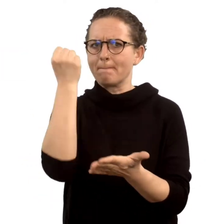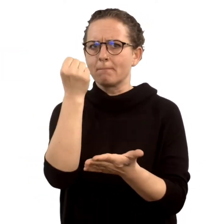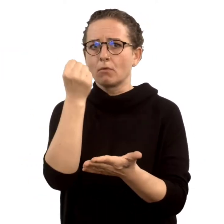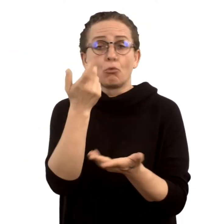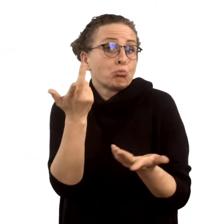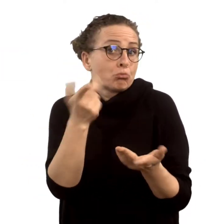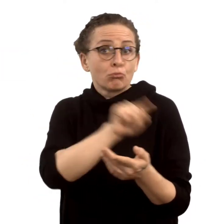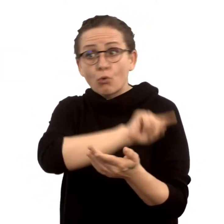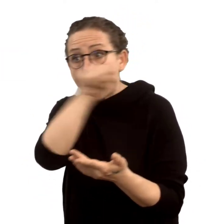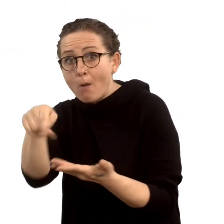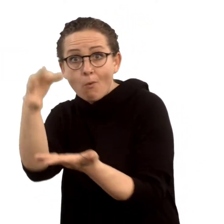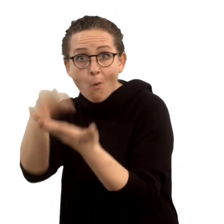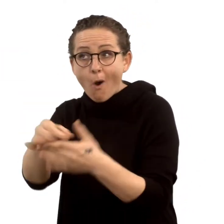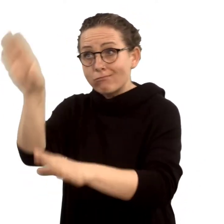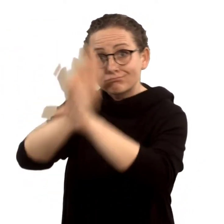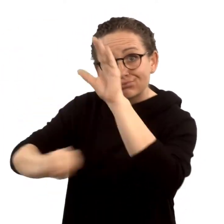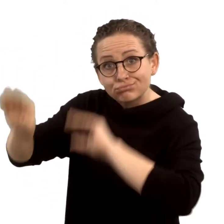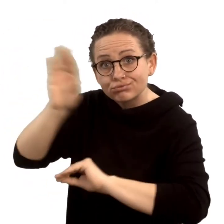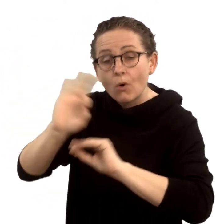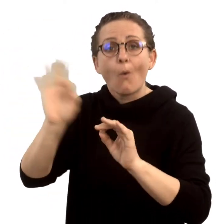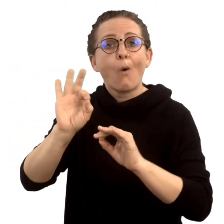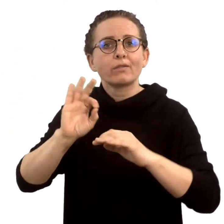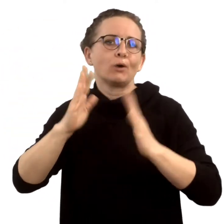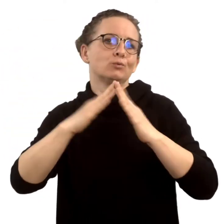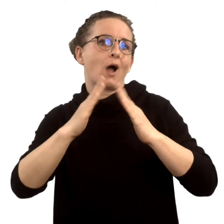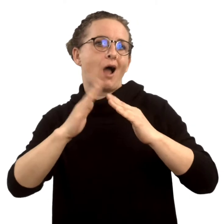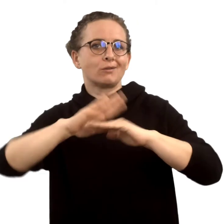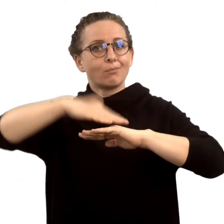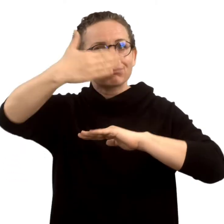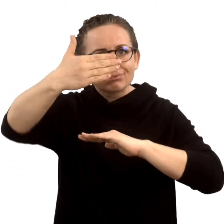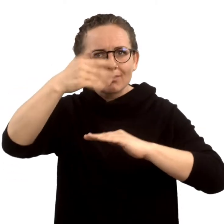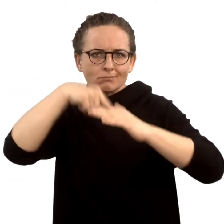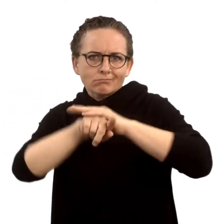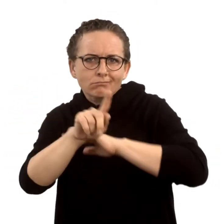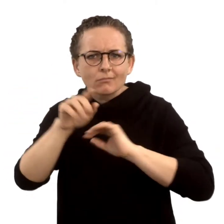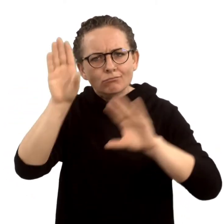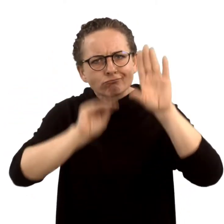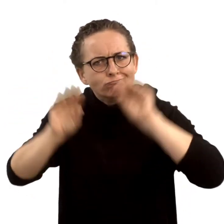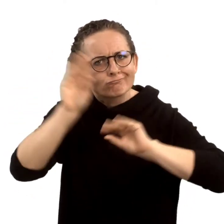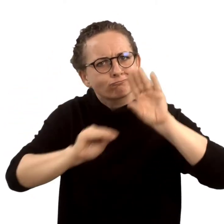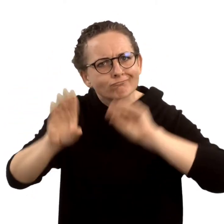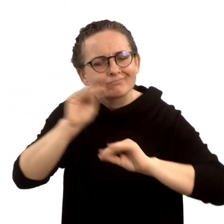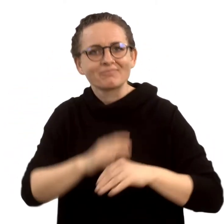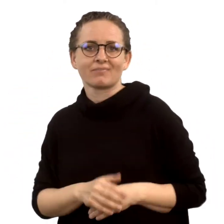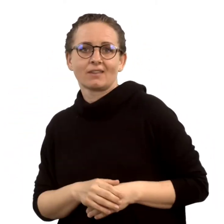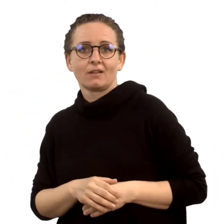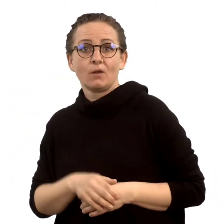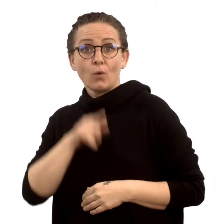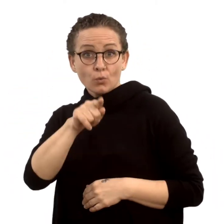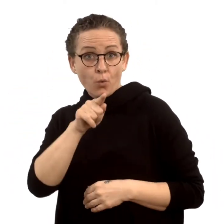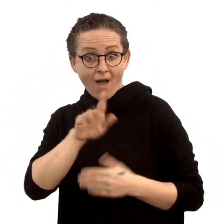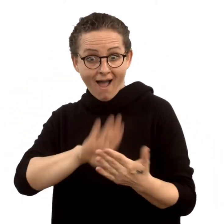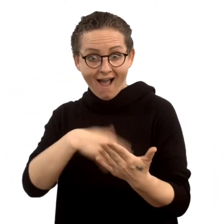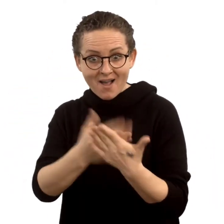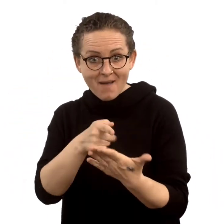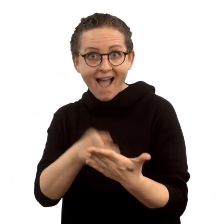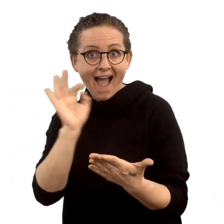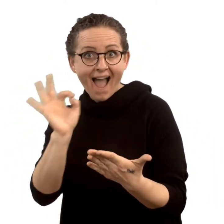Es gibt unzählige Angebote der Weiterbildung in ganz Österreich, die Sie nutzen können, vor Ort oder auch online,